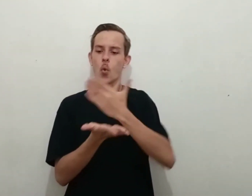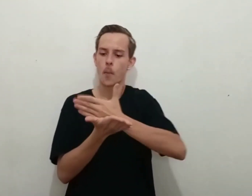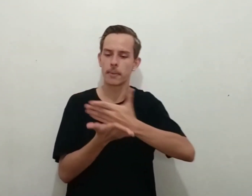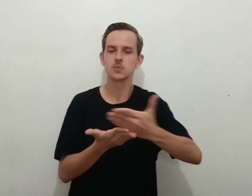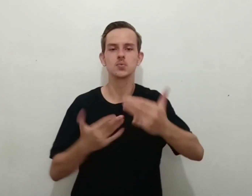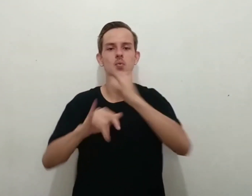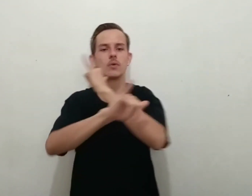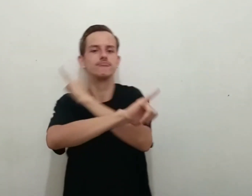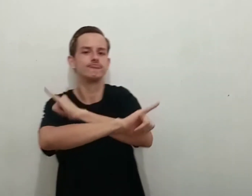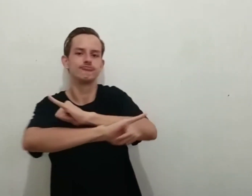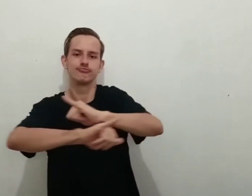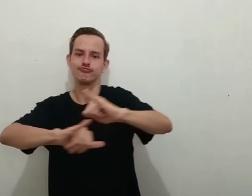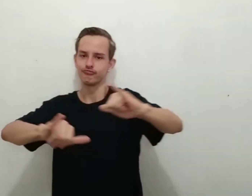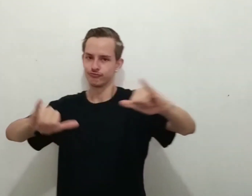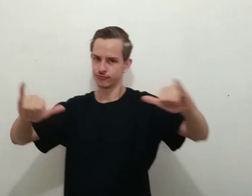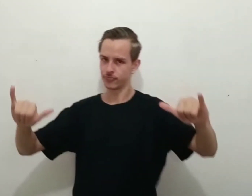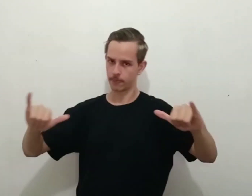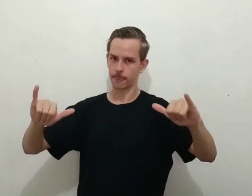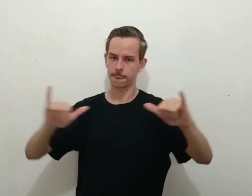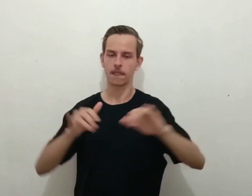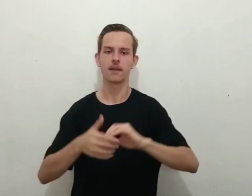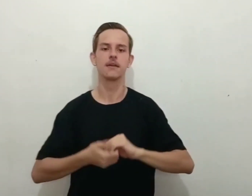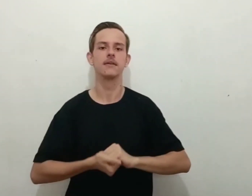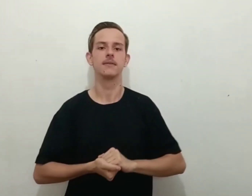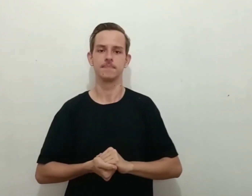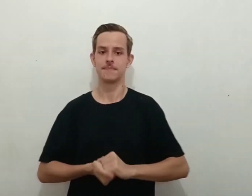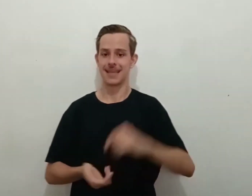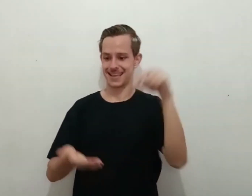Então, começou a dizer-lhes